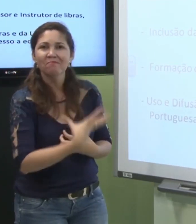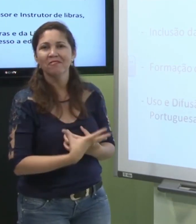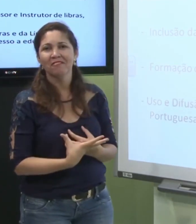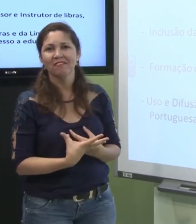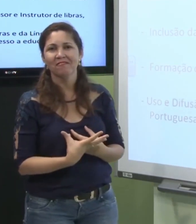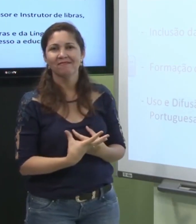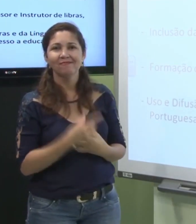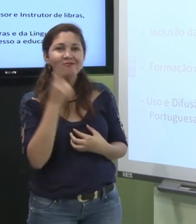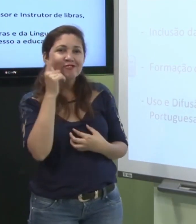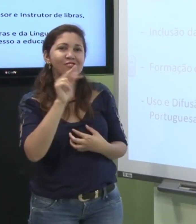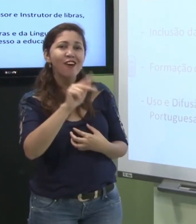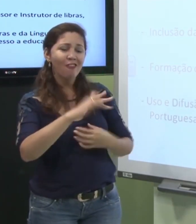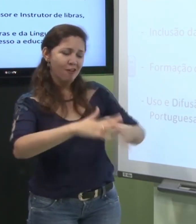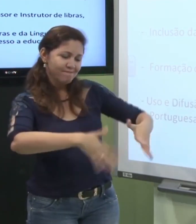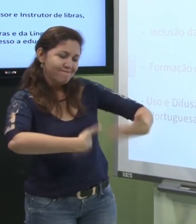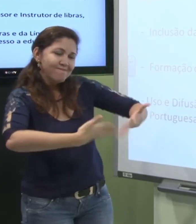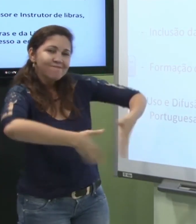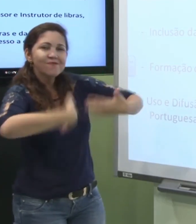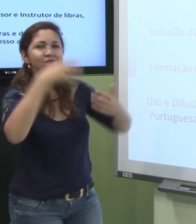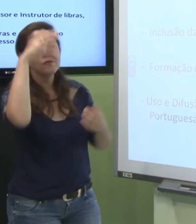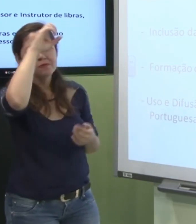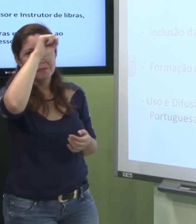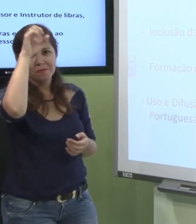então isso é uma forma de estímulo